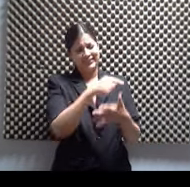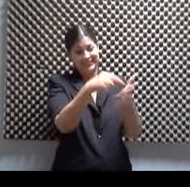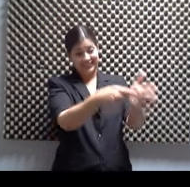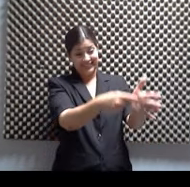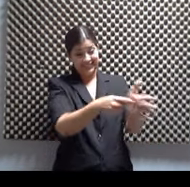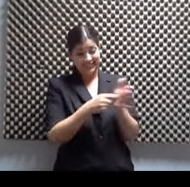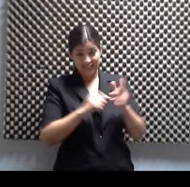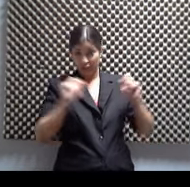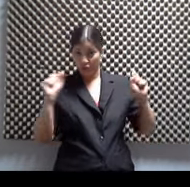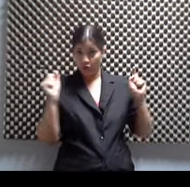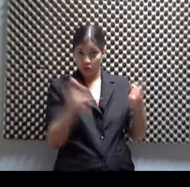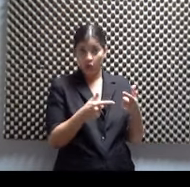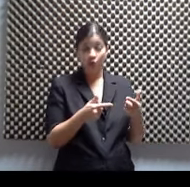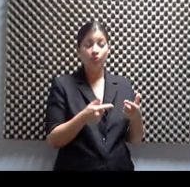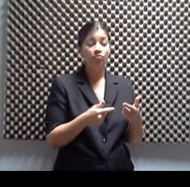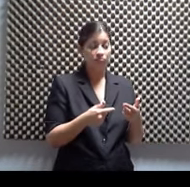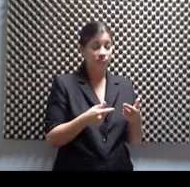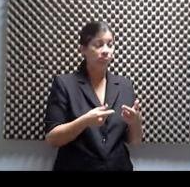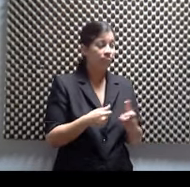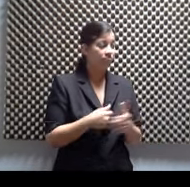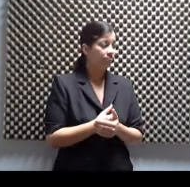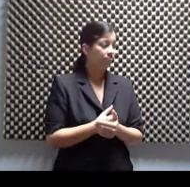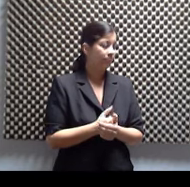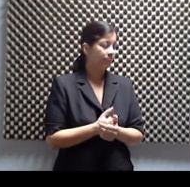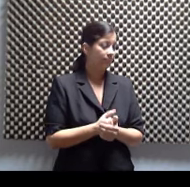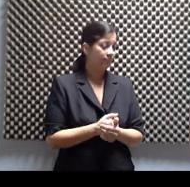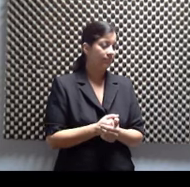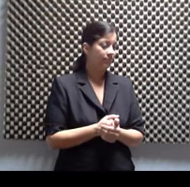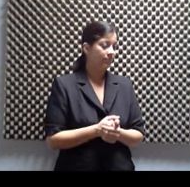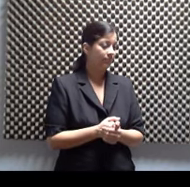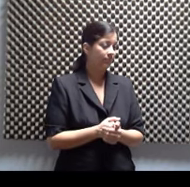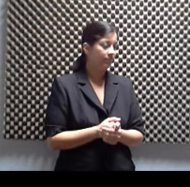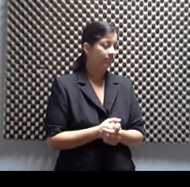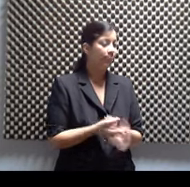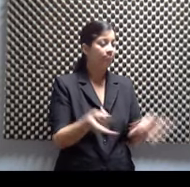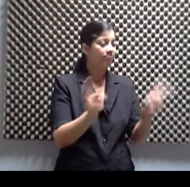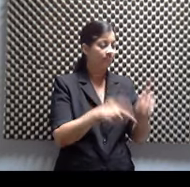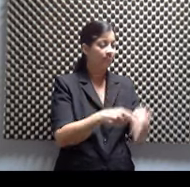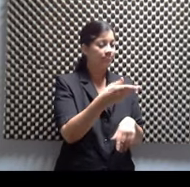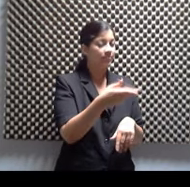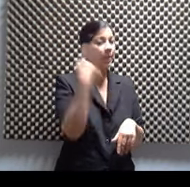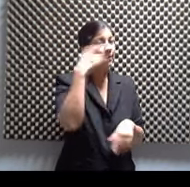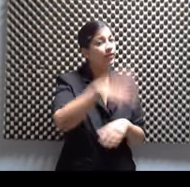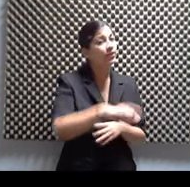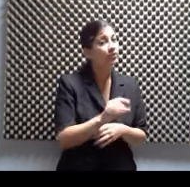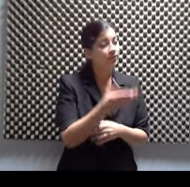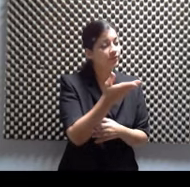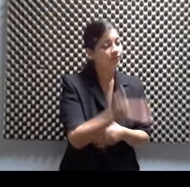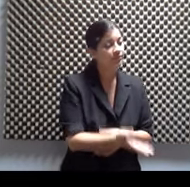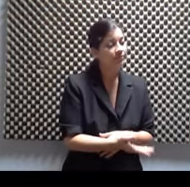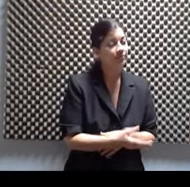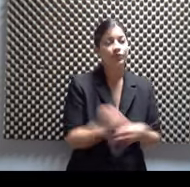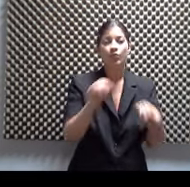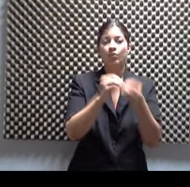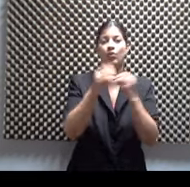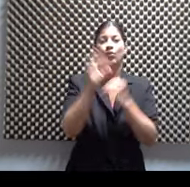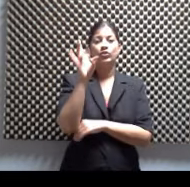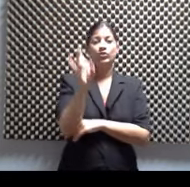Cultura Popular hace durante estos escogidos. El otro, el número 7, Andrés